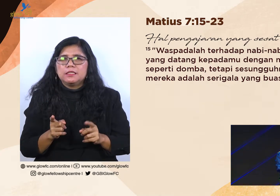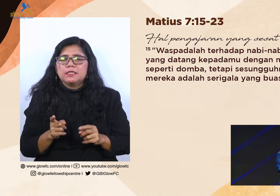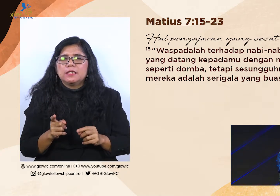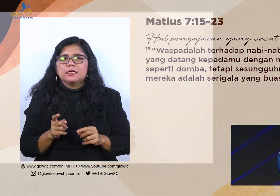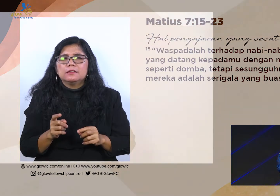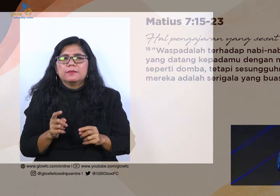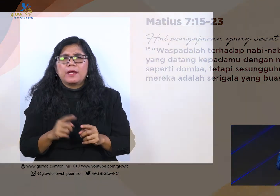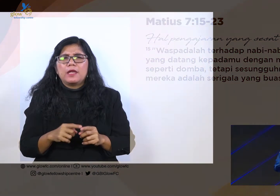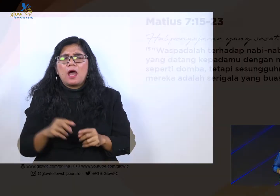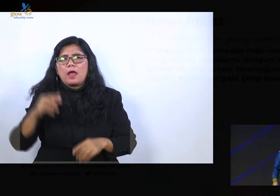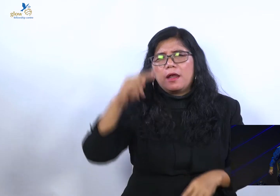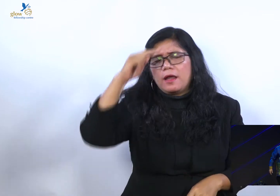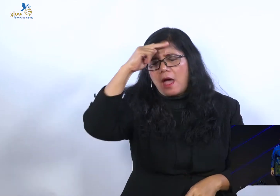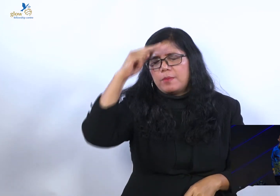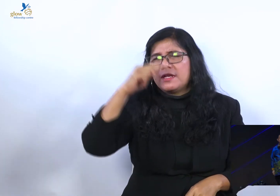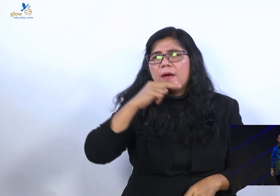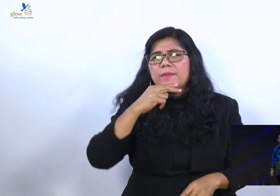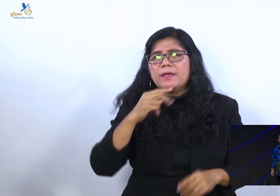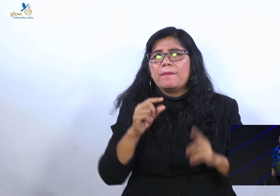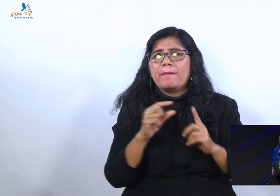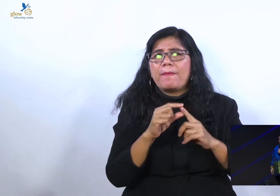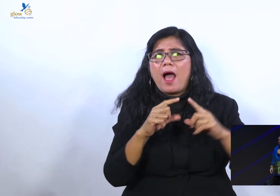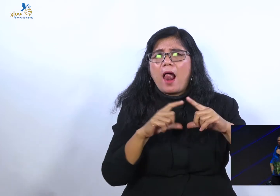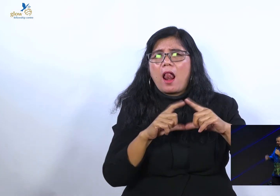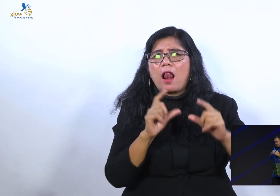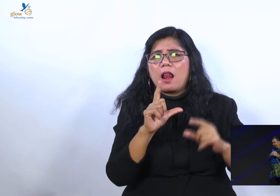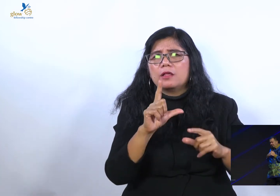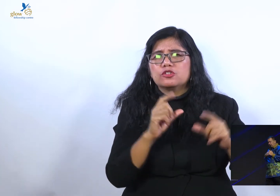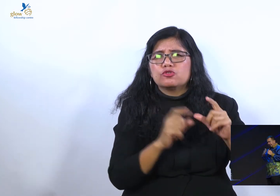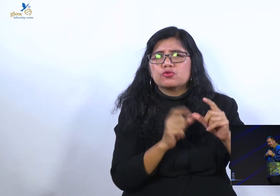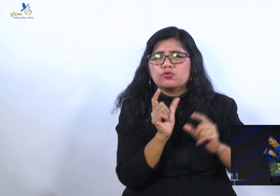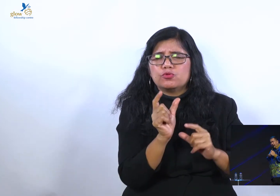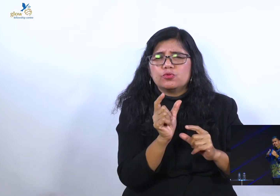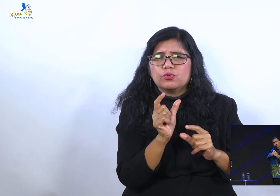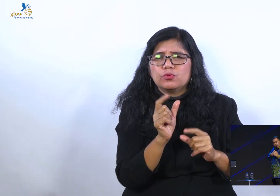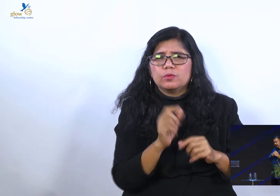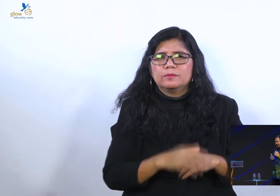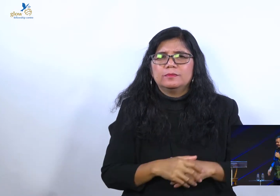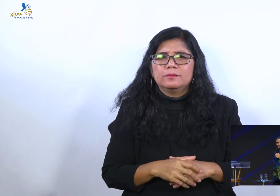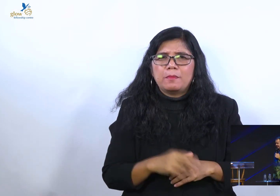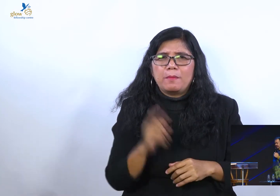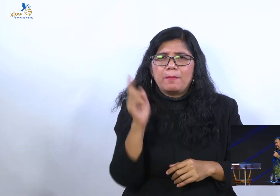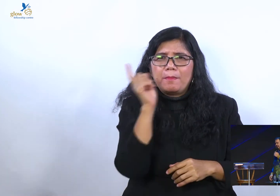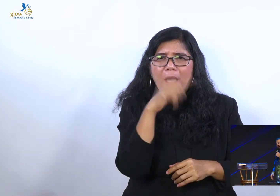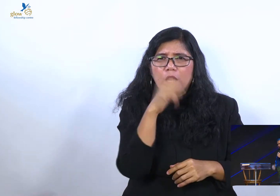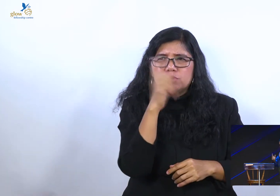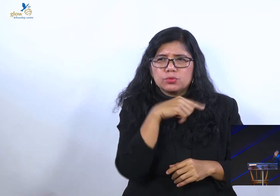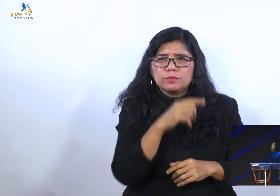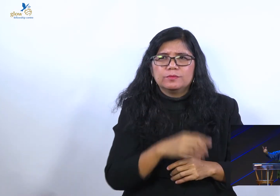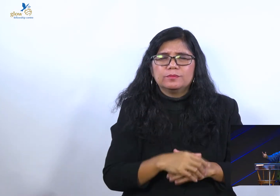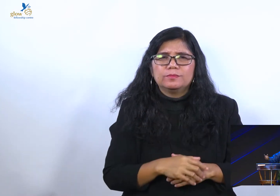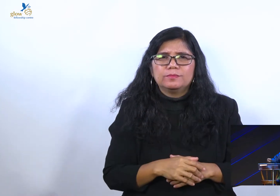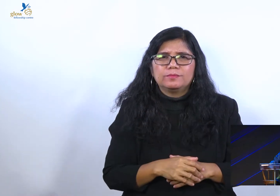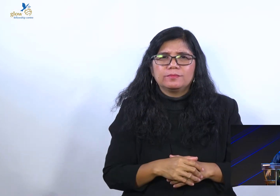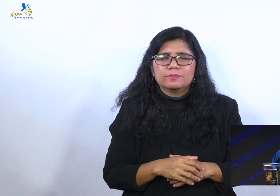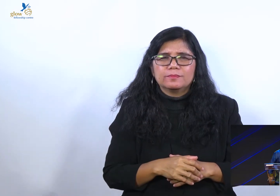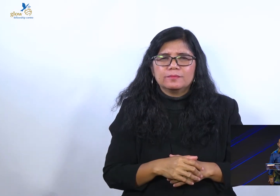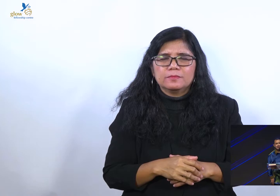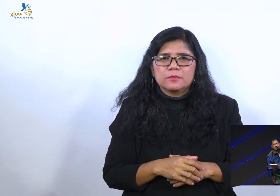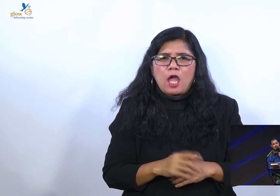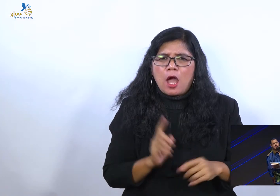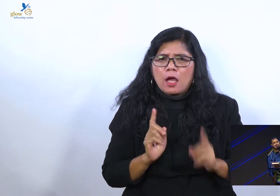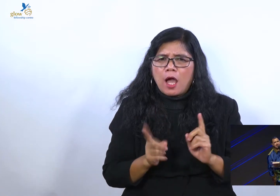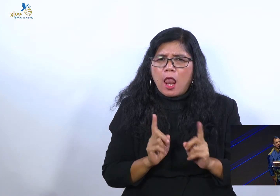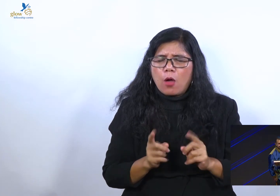Dengan nabi-nabi palsu. Tapi kalau kita nabi Tuhan. Kalau kita hamba Tuhan.